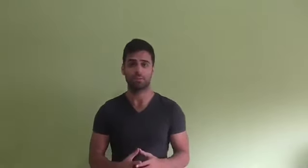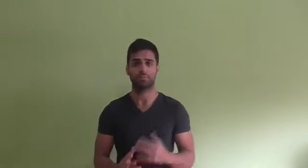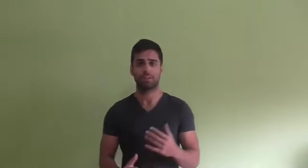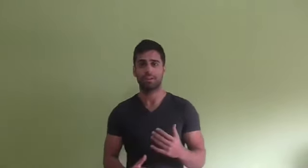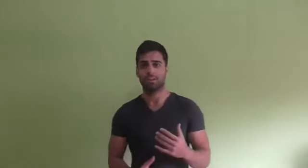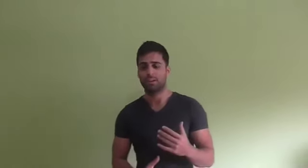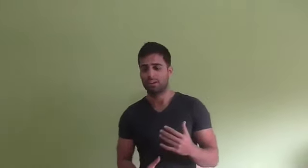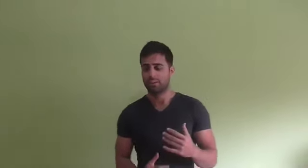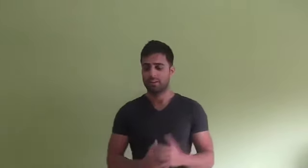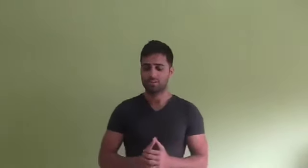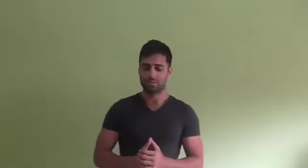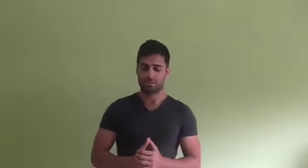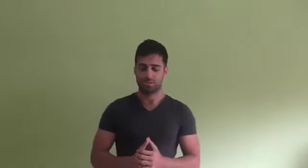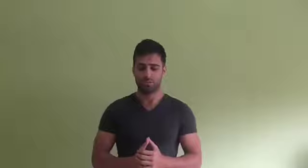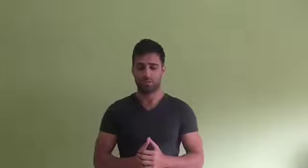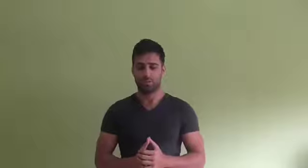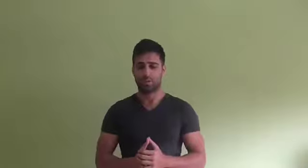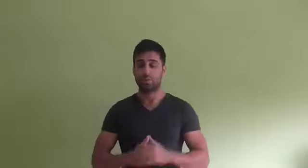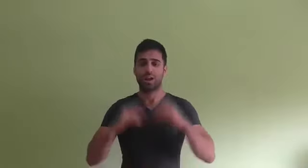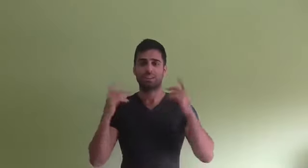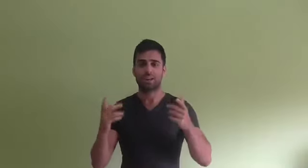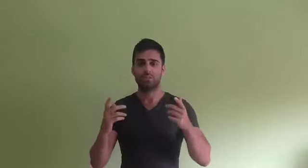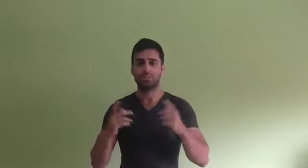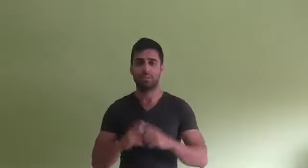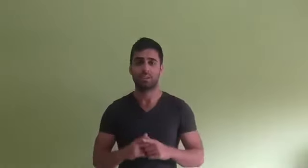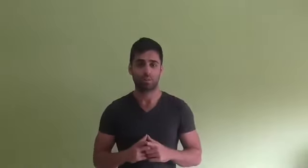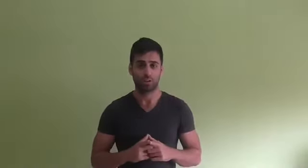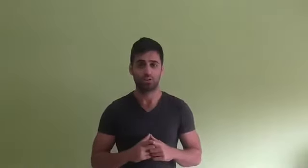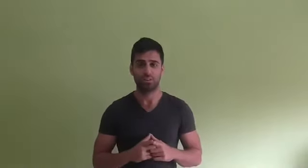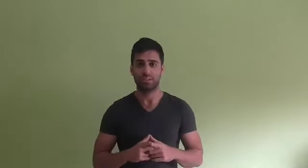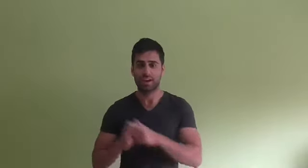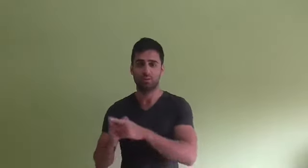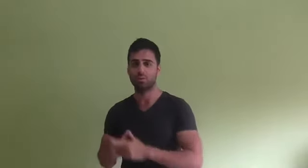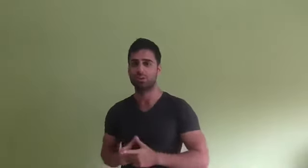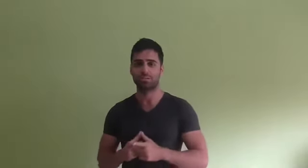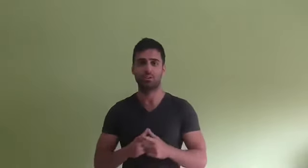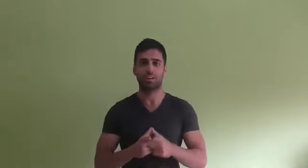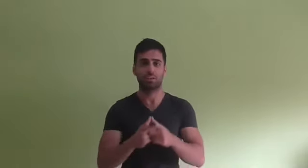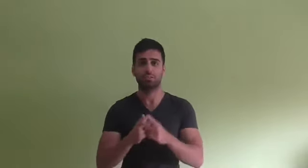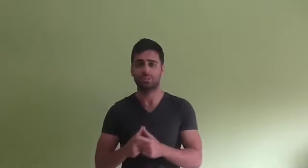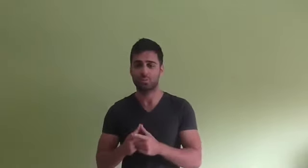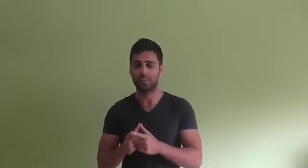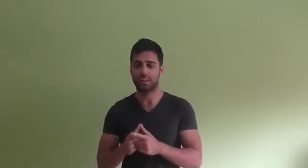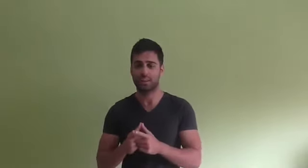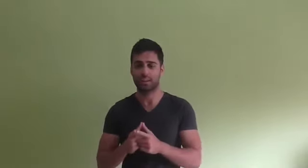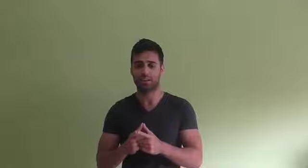bien. De hecho, cuando he alterado mi estado de conciencia con el uso de psicodélicos, te das cuenta de que